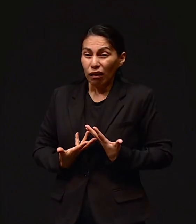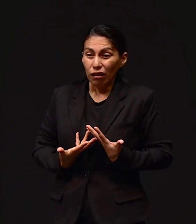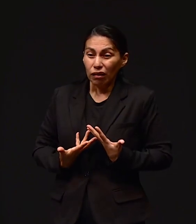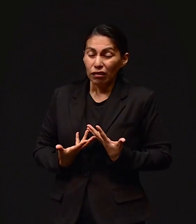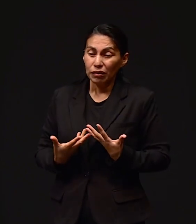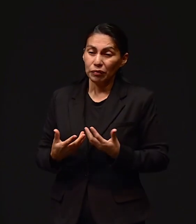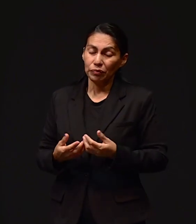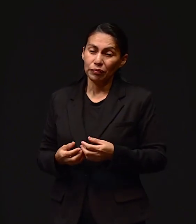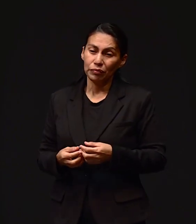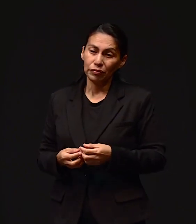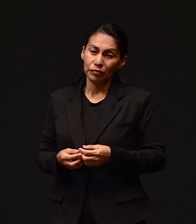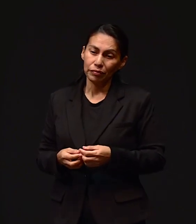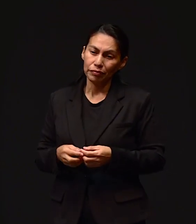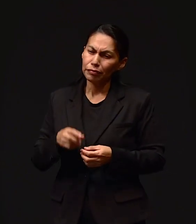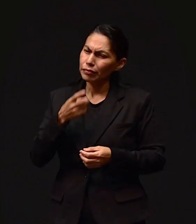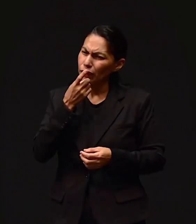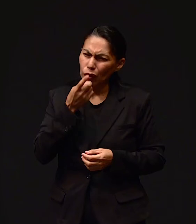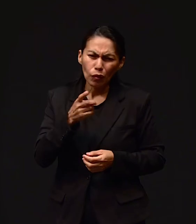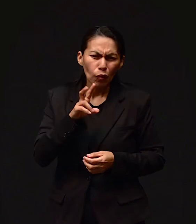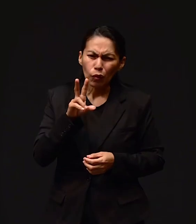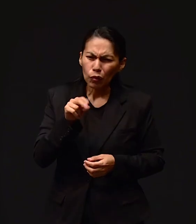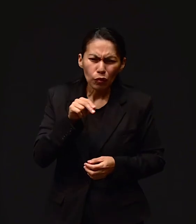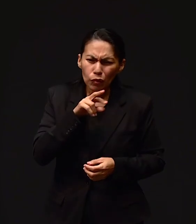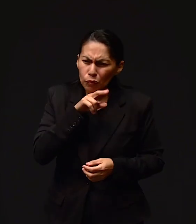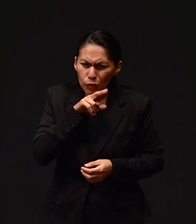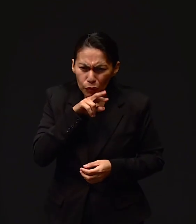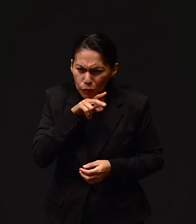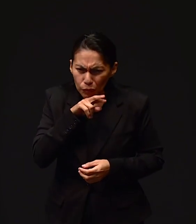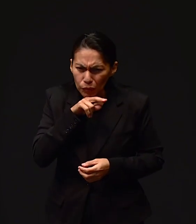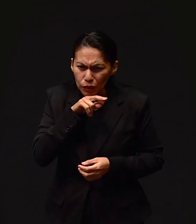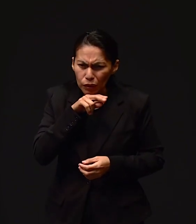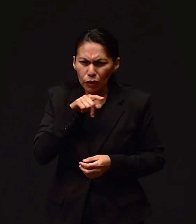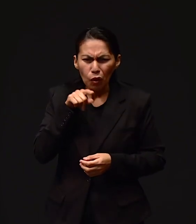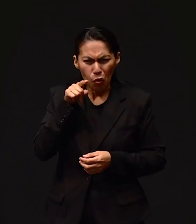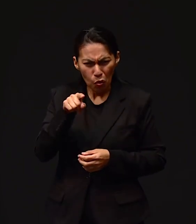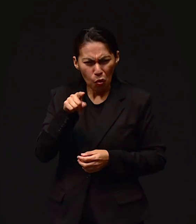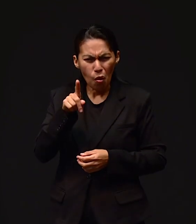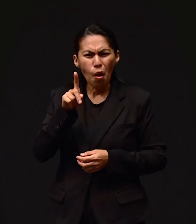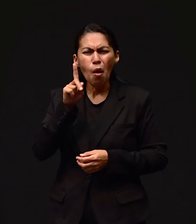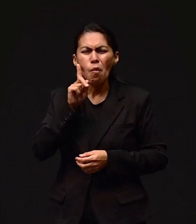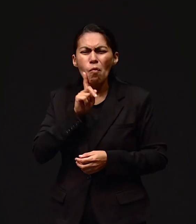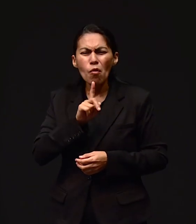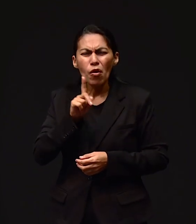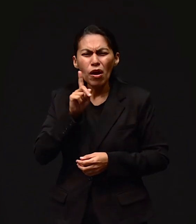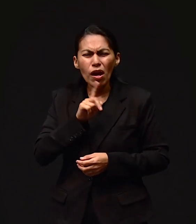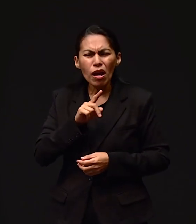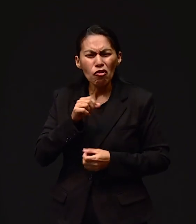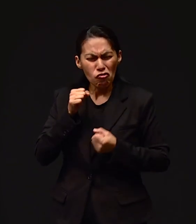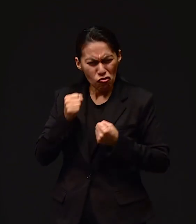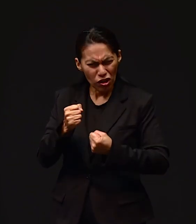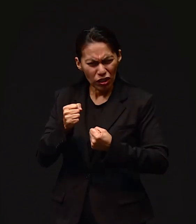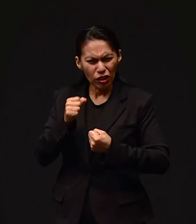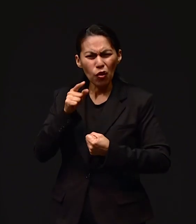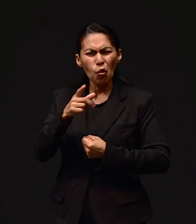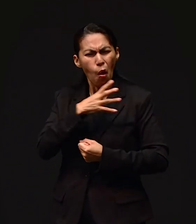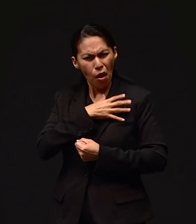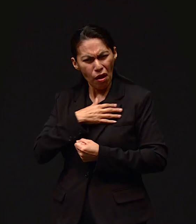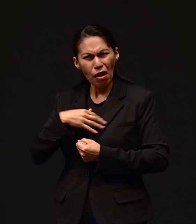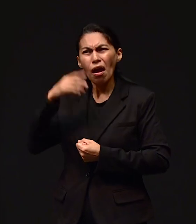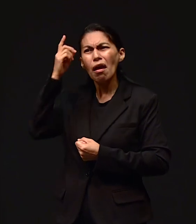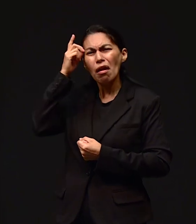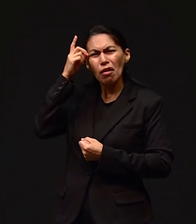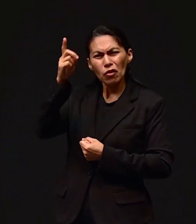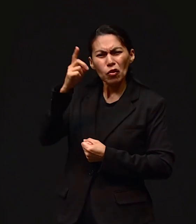Y entonces me dijo él, no, hermana, me dijo, usted es una mujer, una hija de Dios, me dijo.